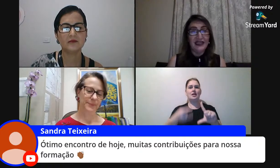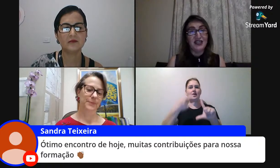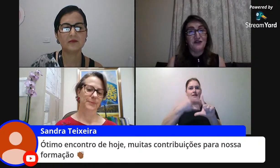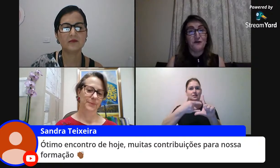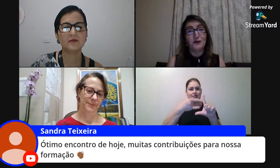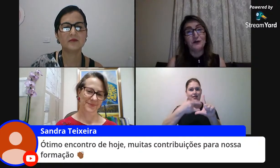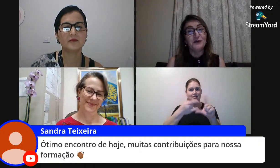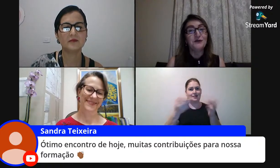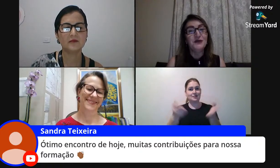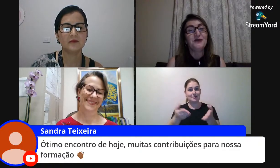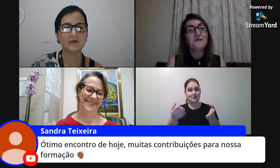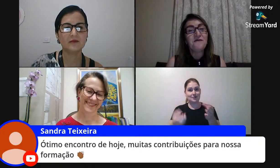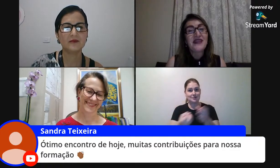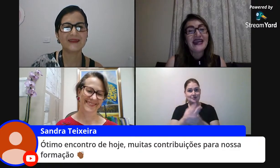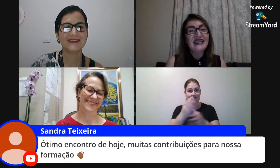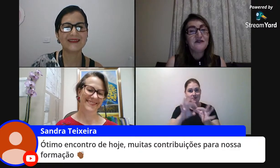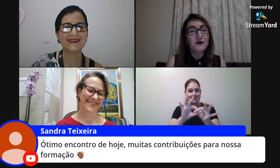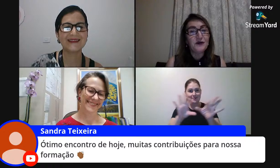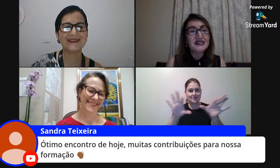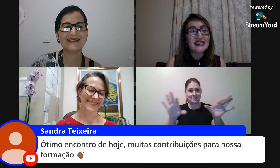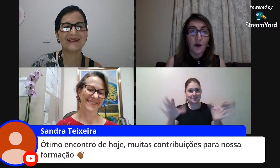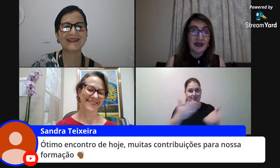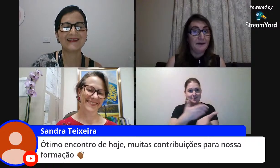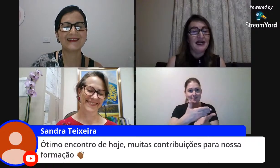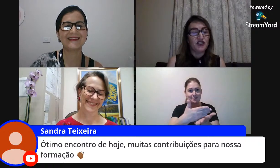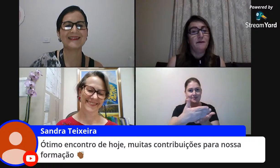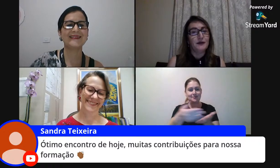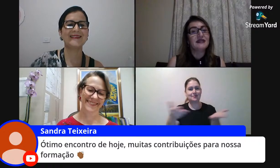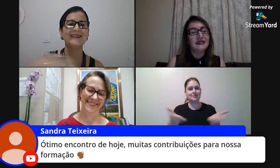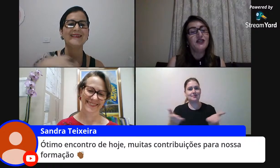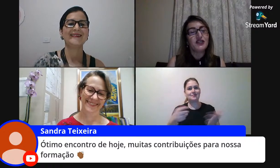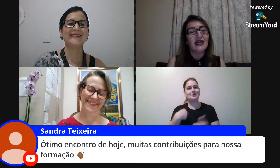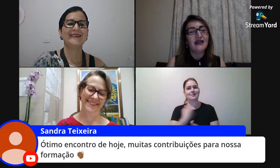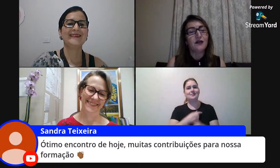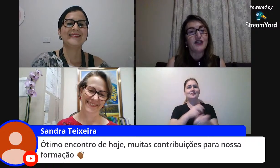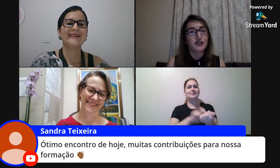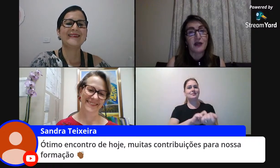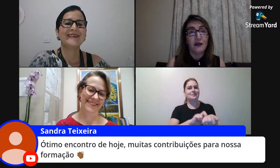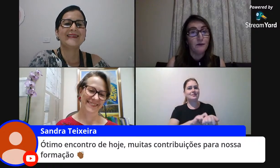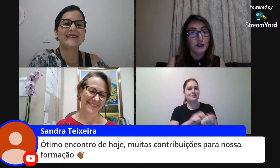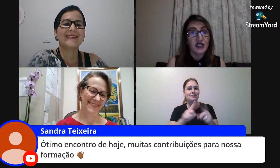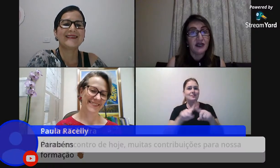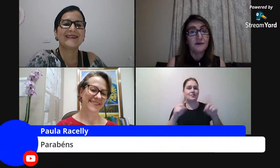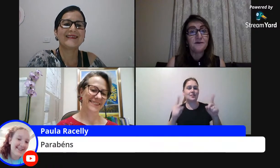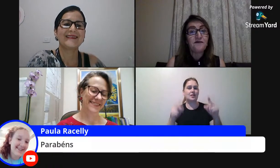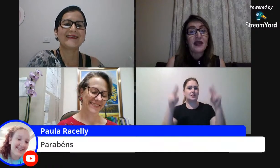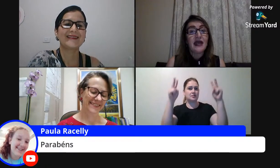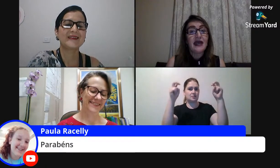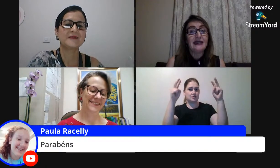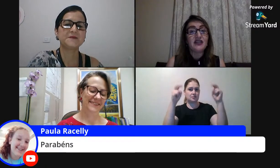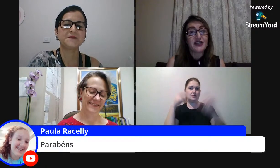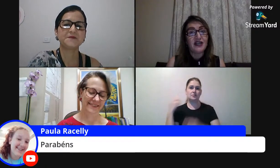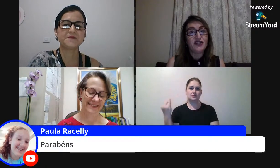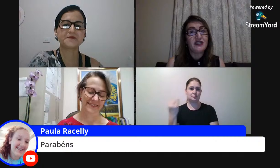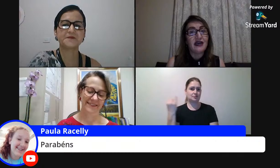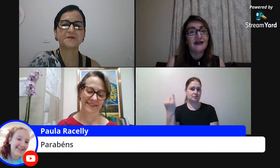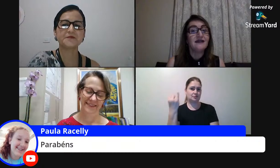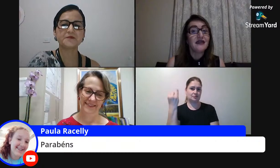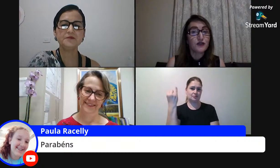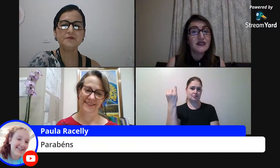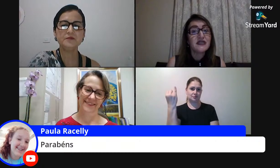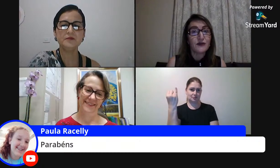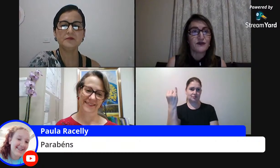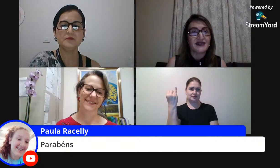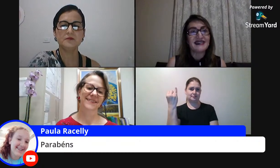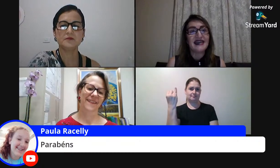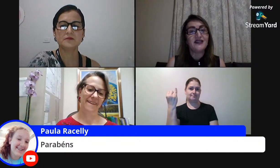inauguração que a gente ficou todo mundo muito nervoso e é uma temática importante né então a gente também não podia deixar de